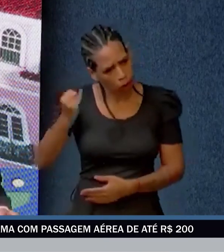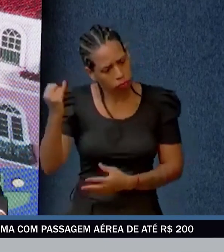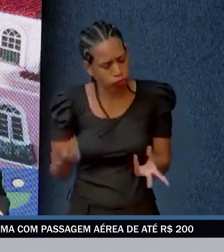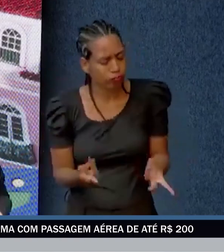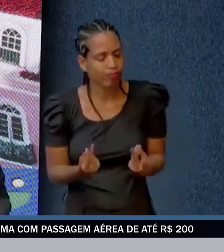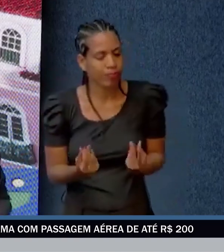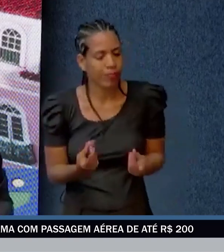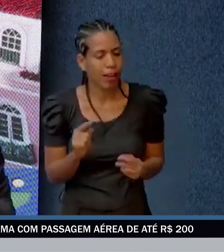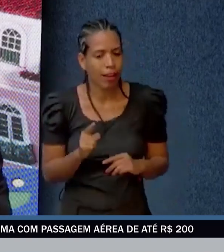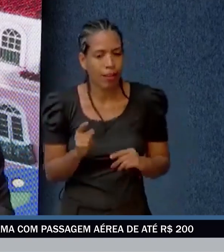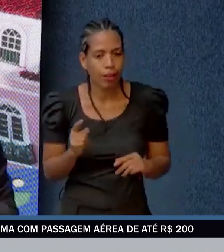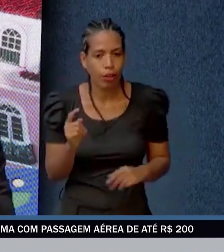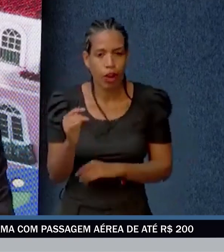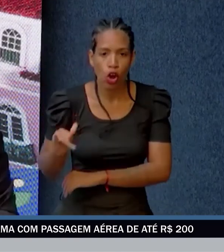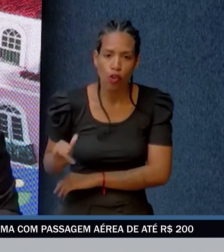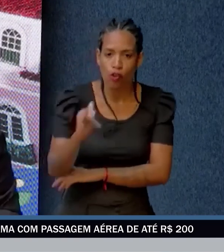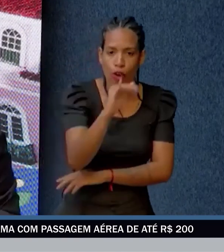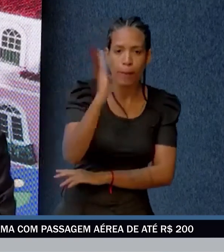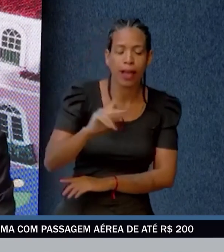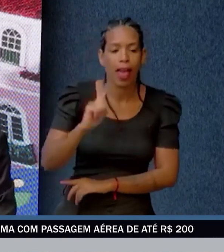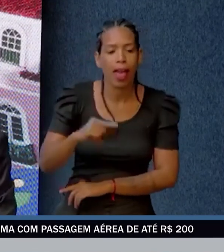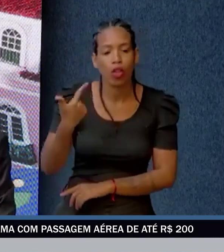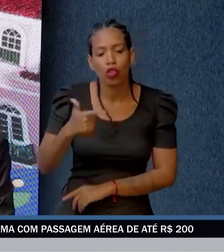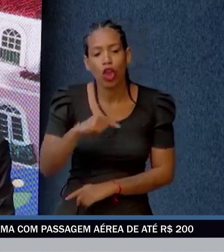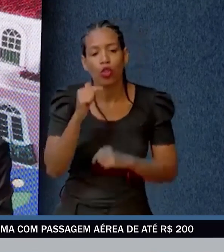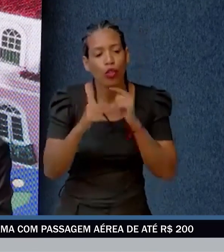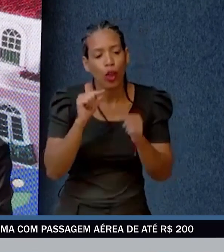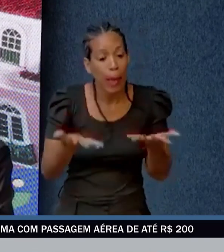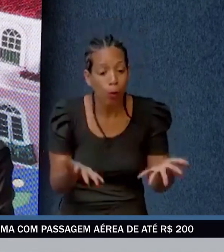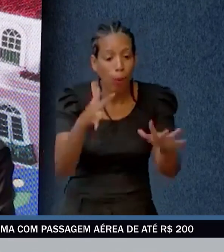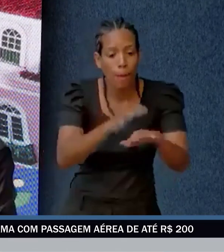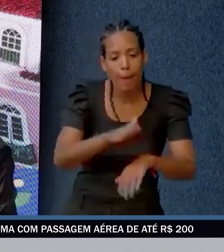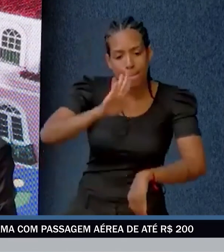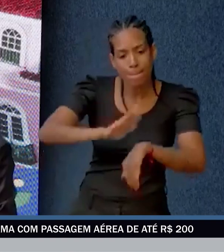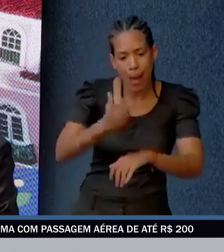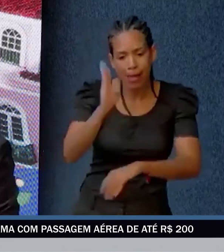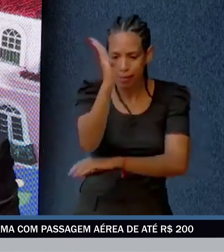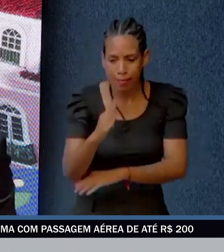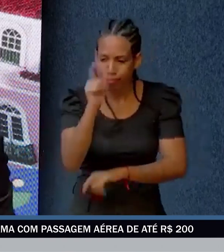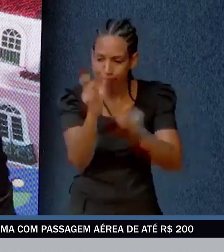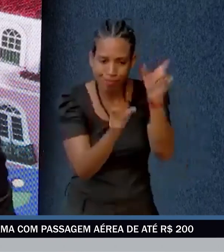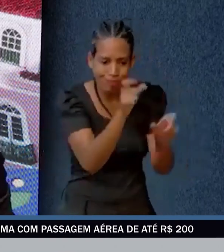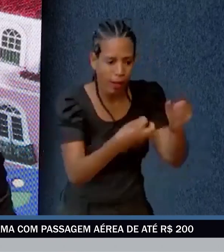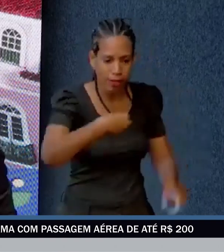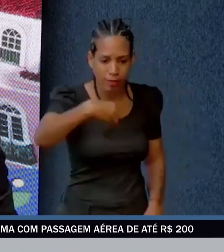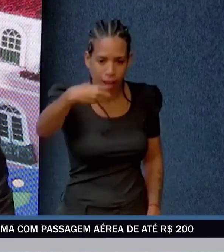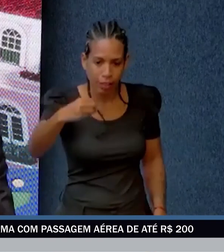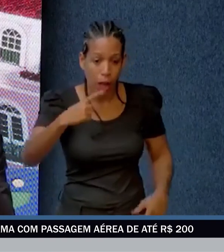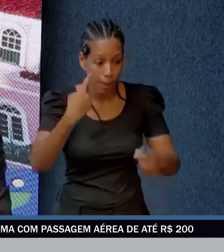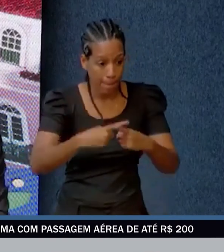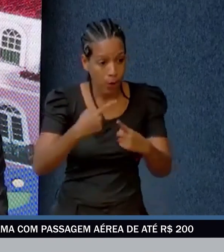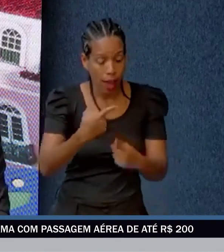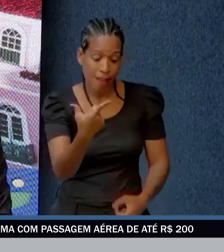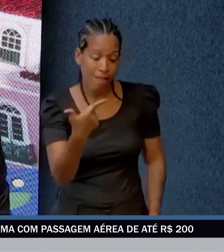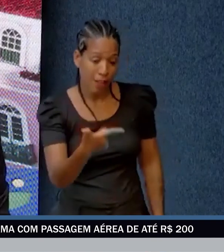A gente não está fazendo o da atualidade. e